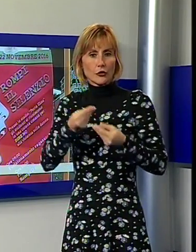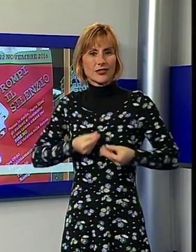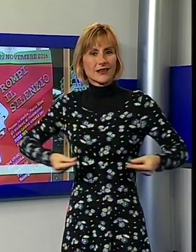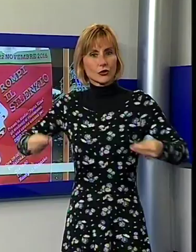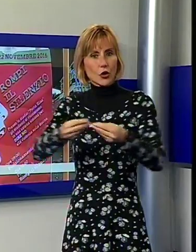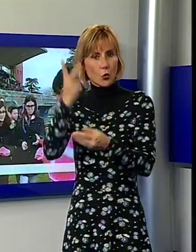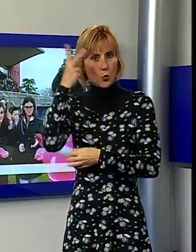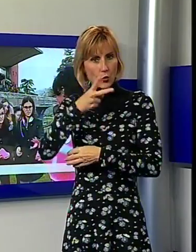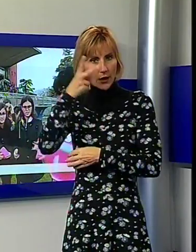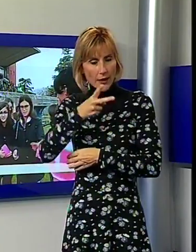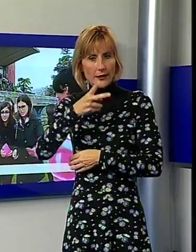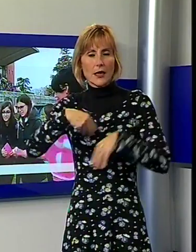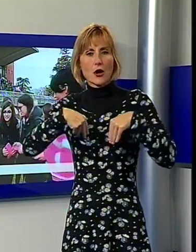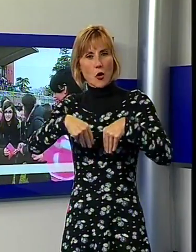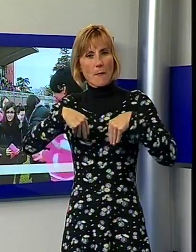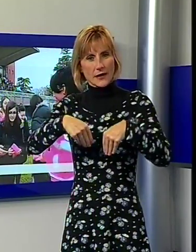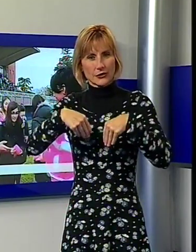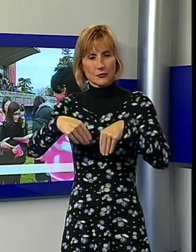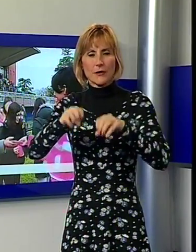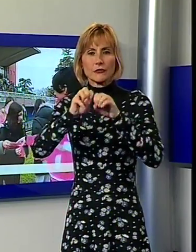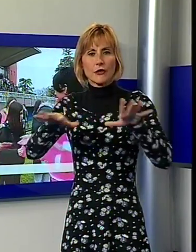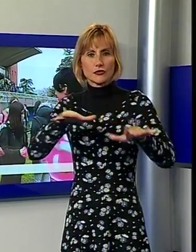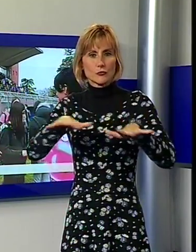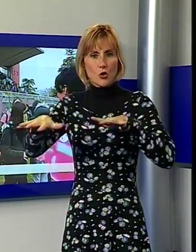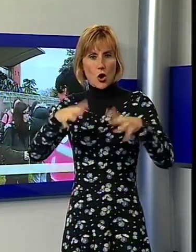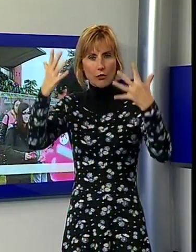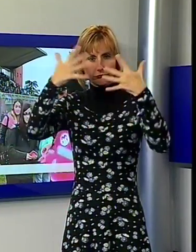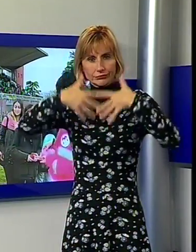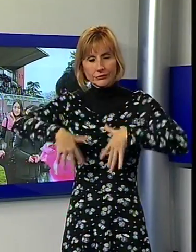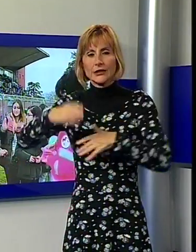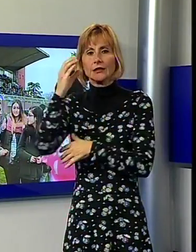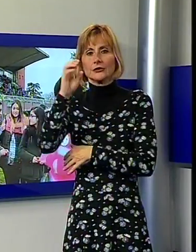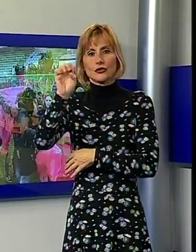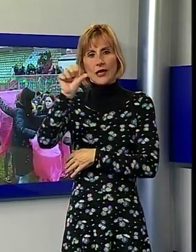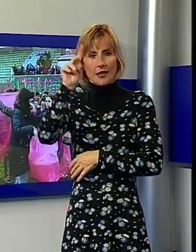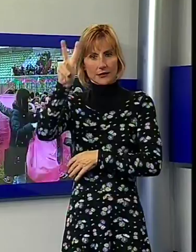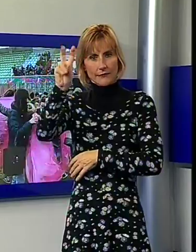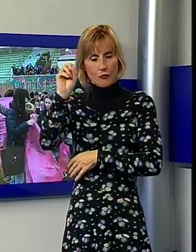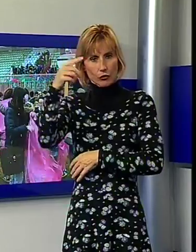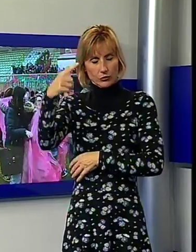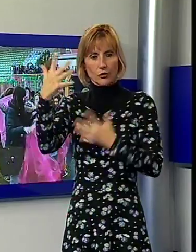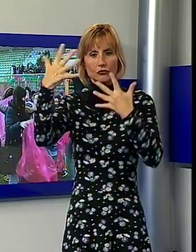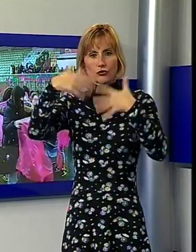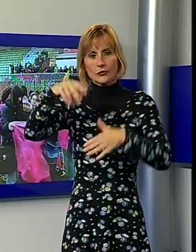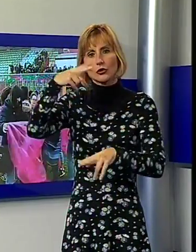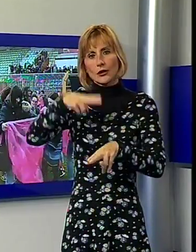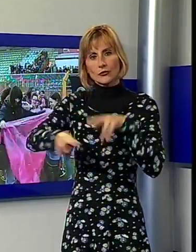sono stati i protagonisti del flash mob organizzato dal CESVOT, il centro nazionale del volontariato, nell'ambito della